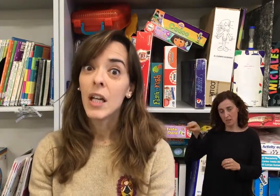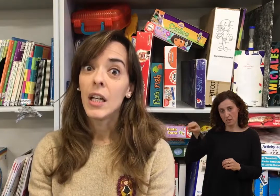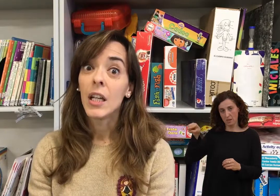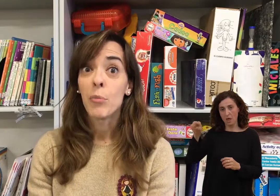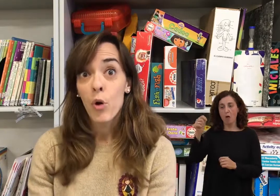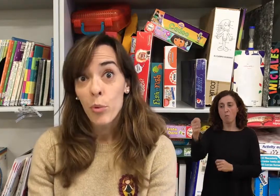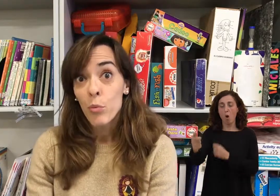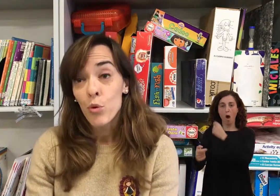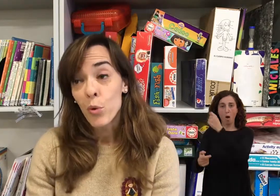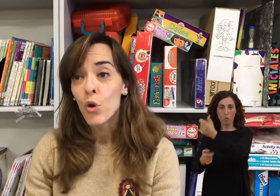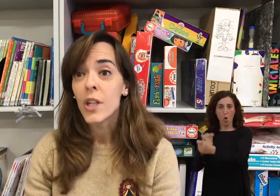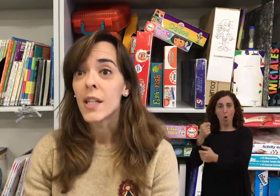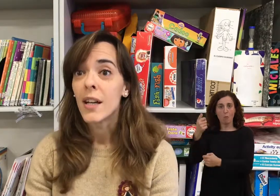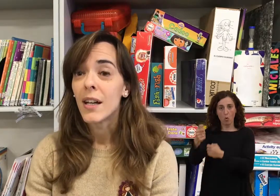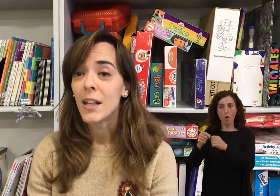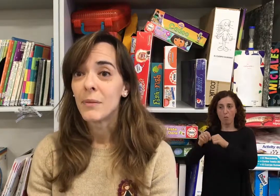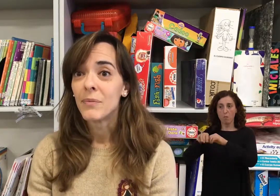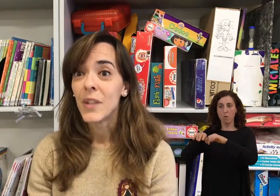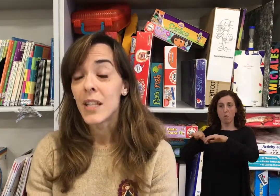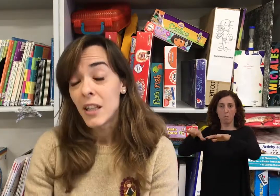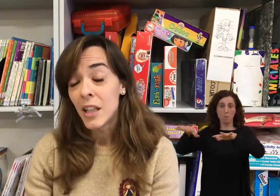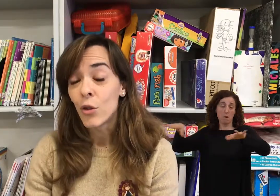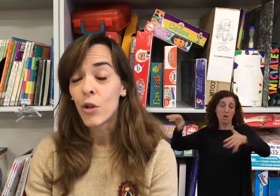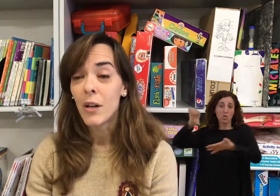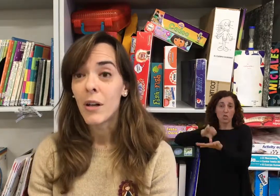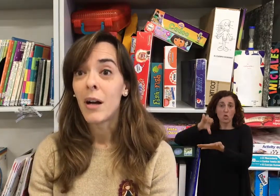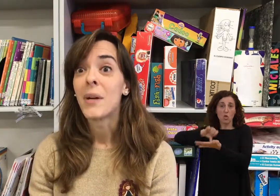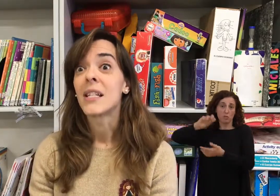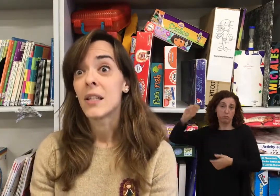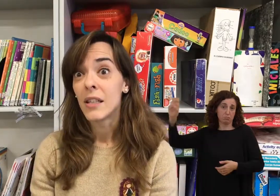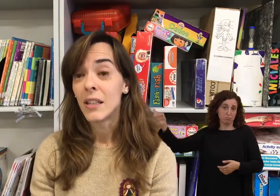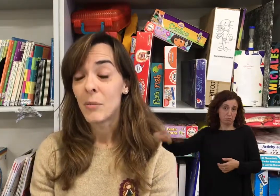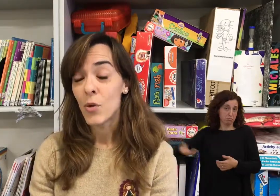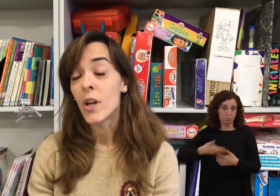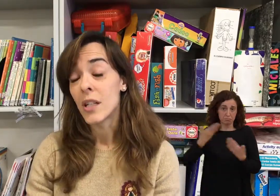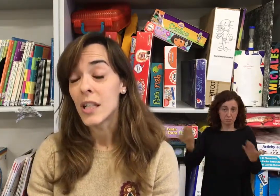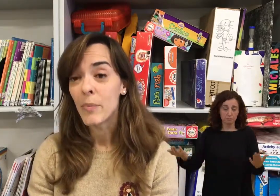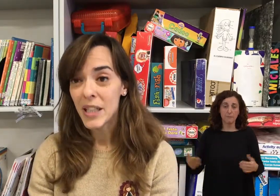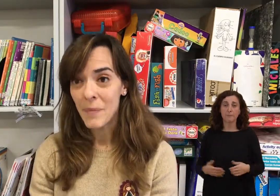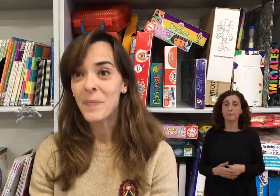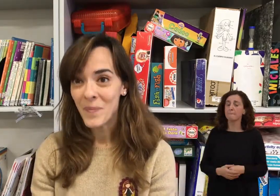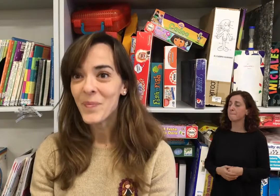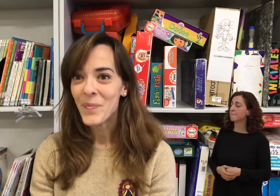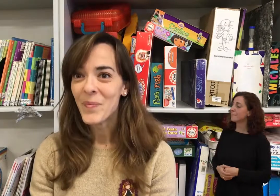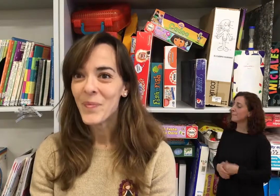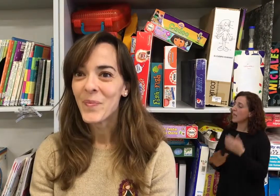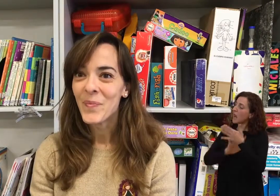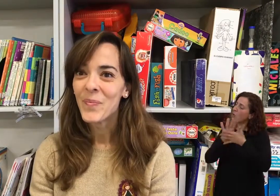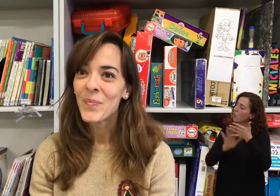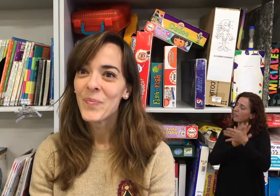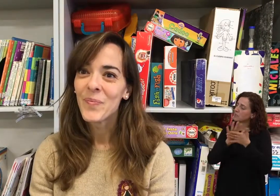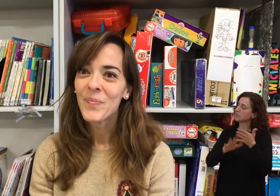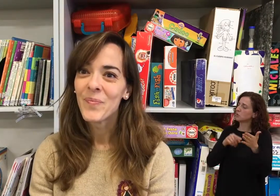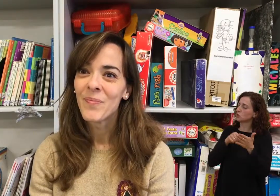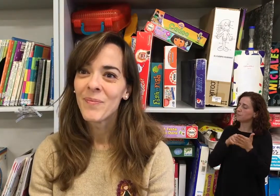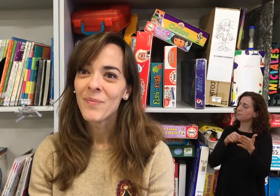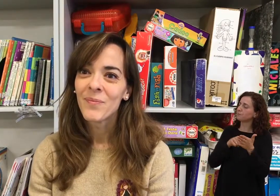Y que poco a poco, pues supongo que se irá extendiendo a más lugares en España. Acerca de la lengua de signos,